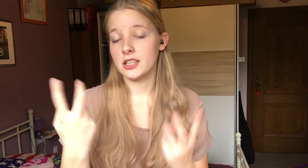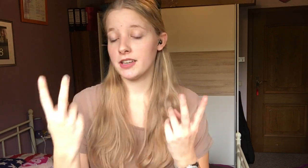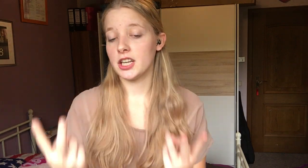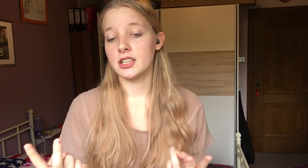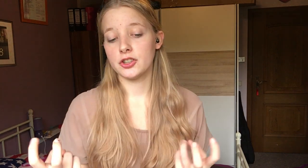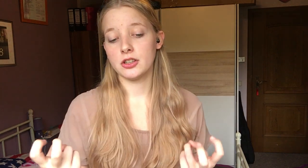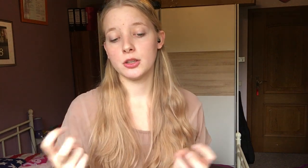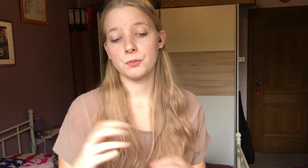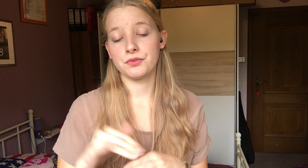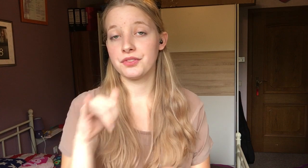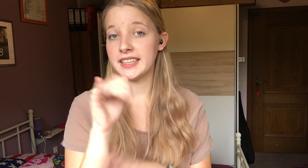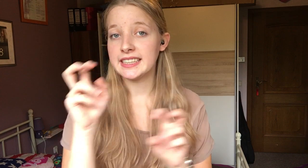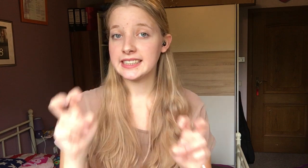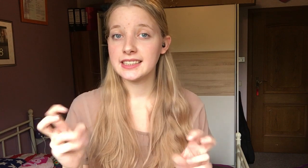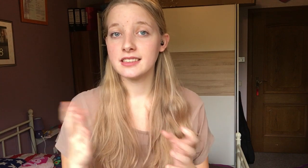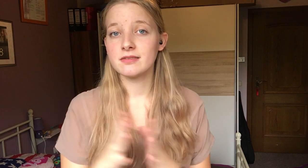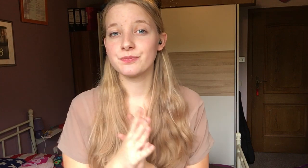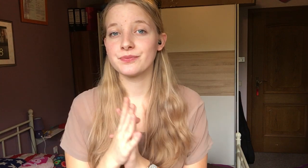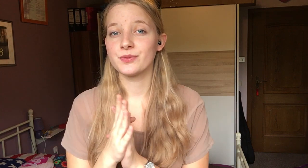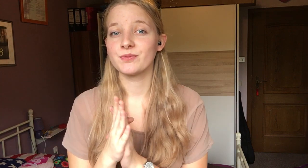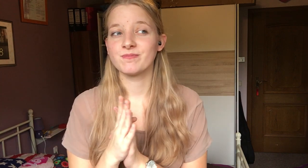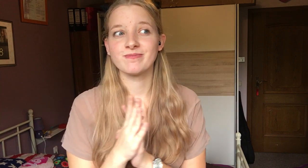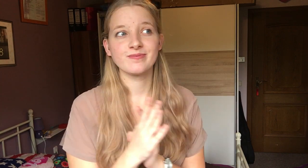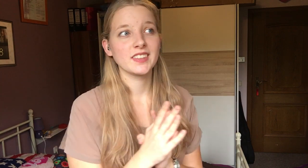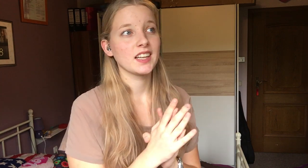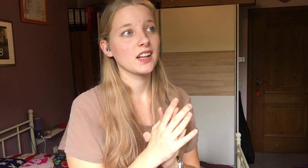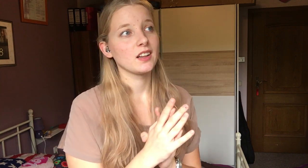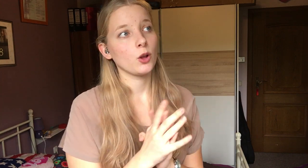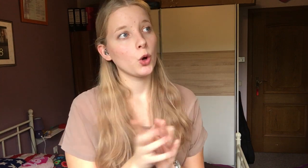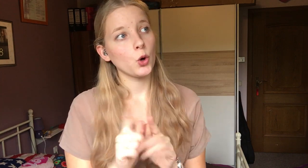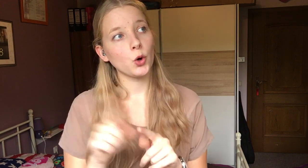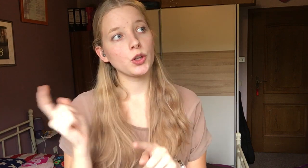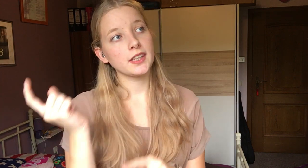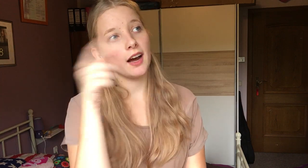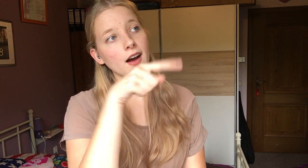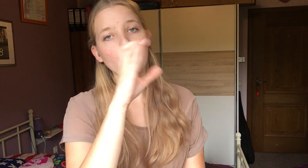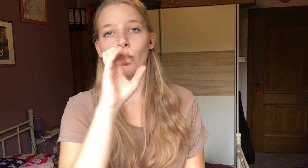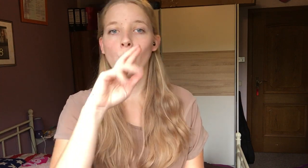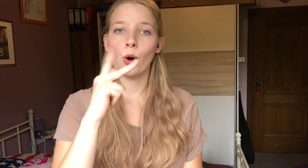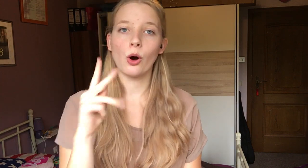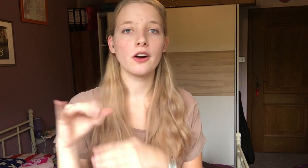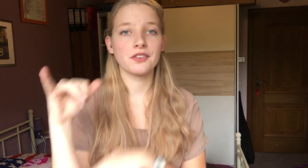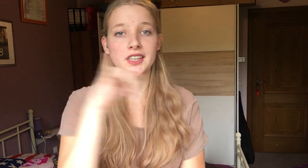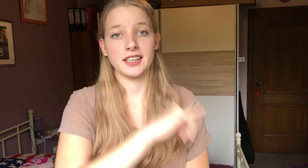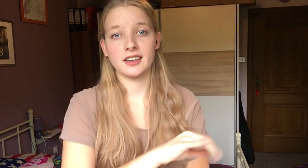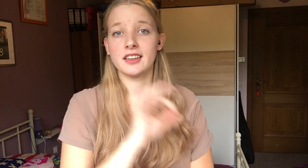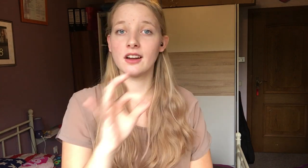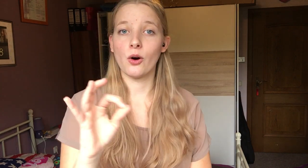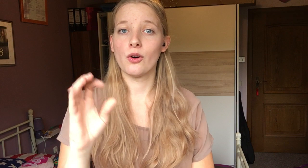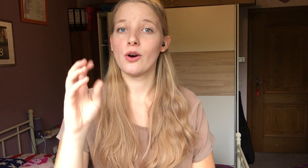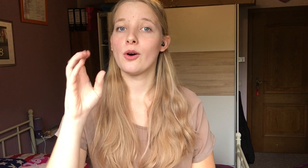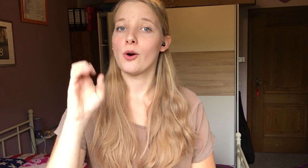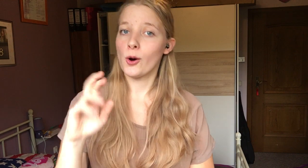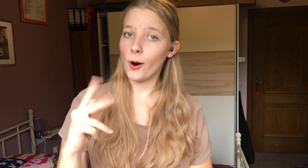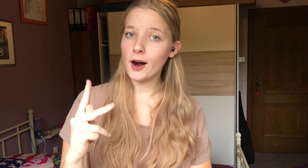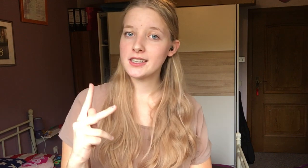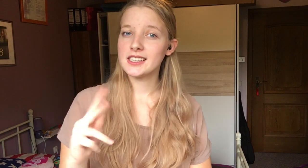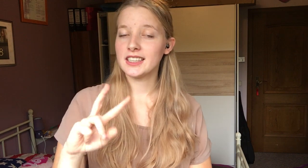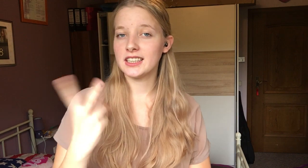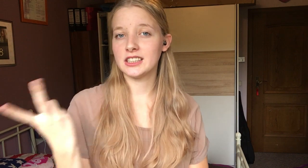werde ich wahrscheinlich schon im Flieger sitzen und nach Cork fliegen. Genau, Cork ist